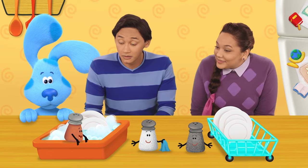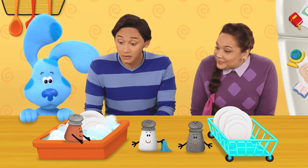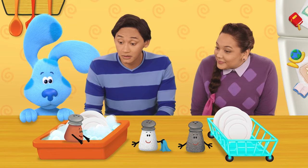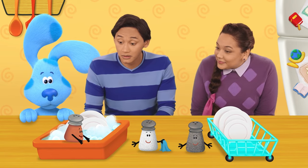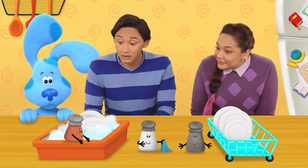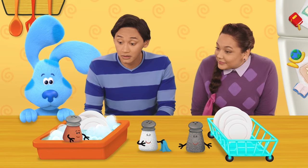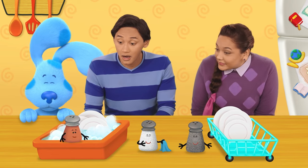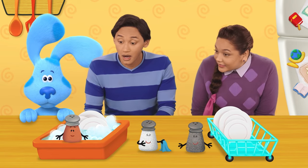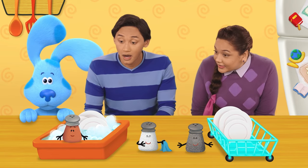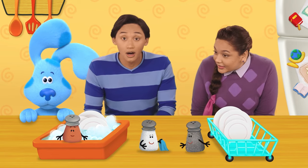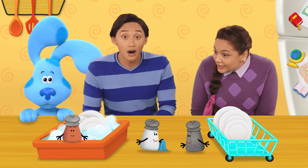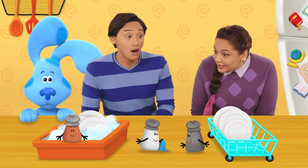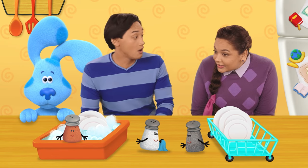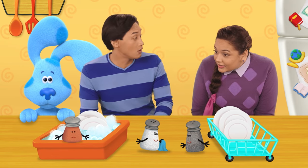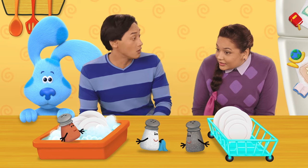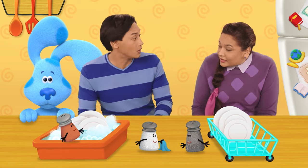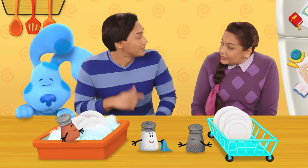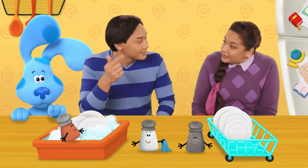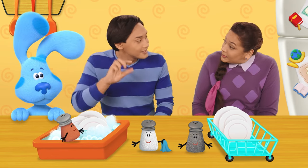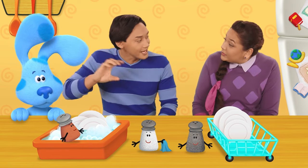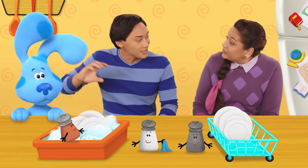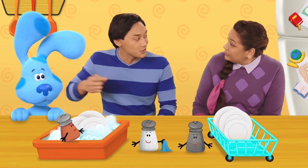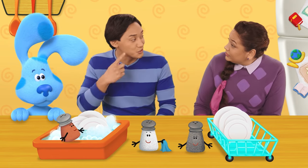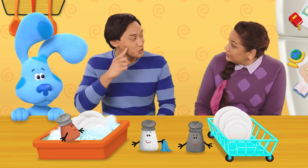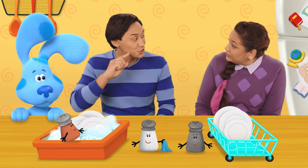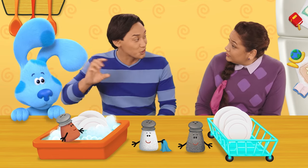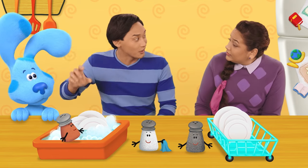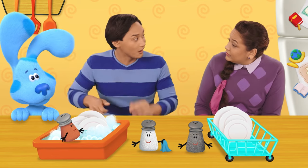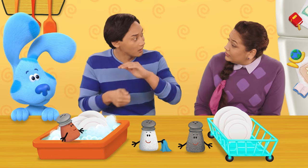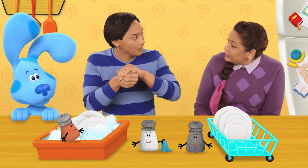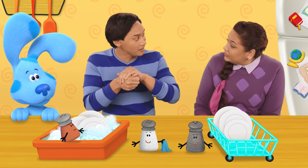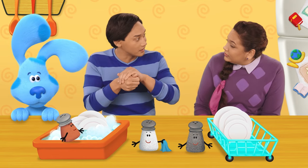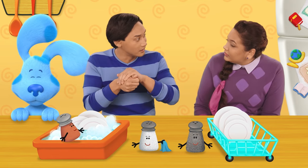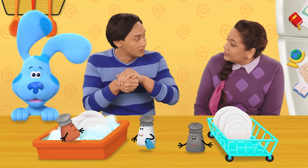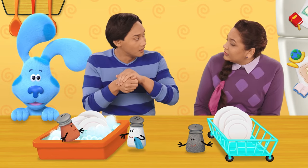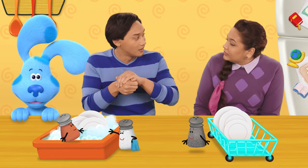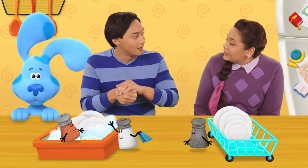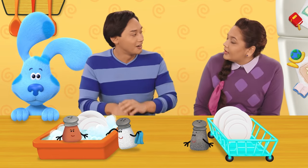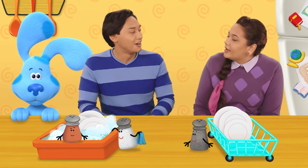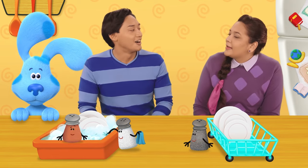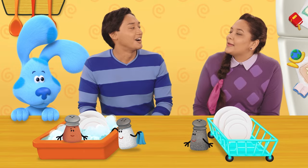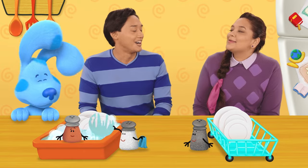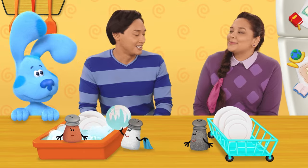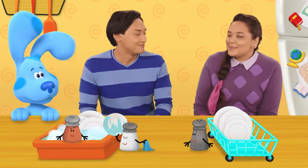de mis padres. ¡Oh! ¡Salvia y Jengibre están escondidos! ¡Ajá!